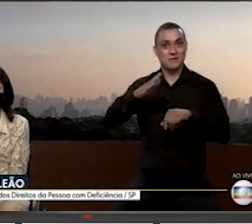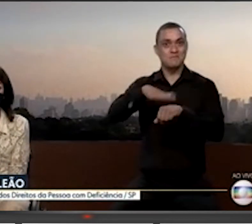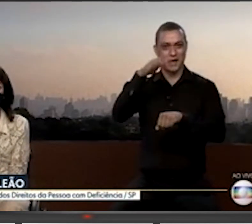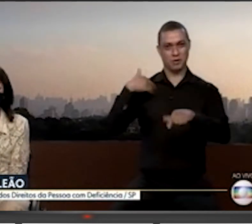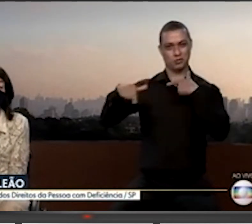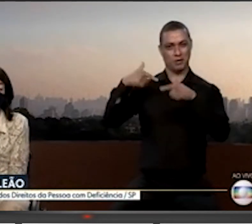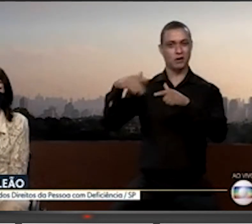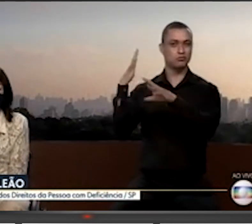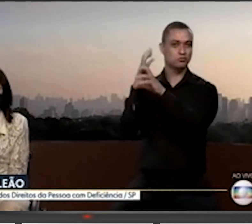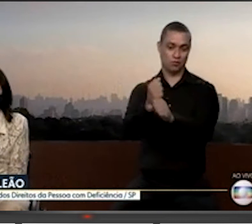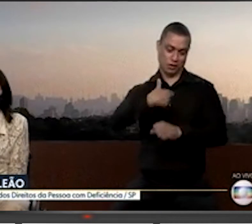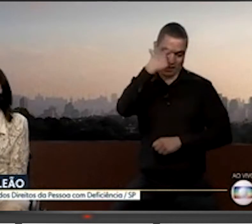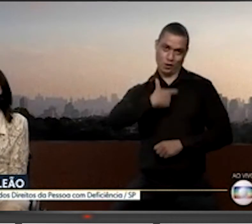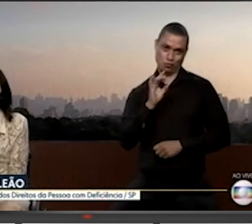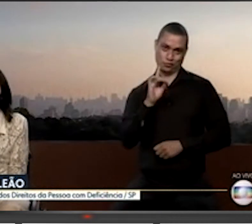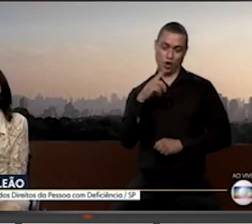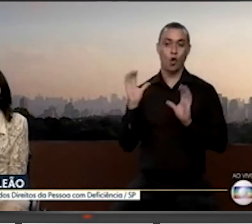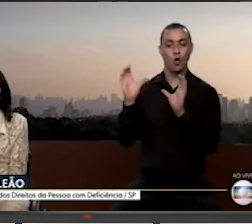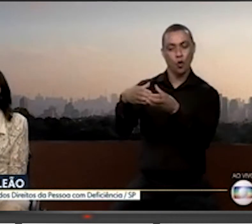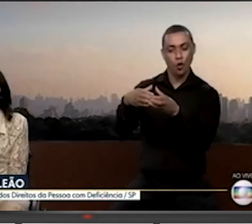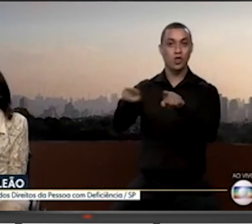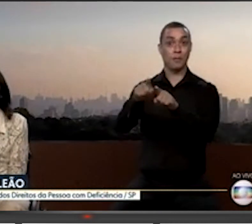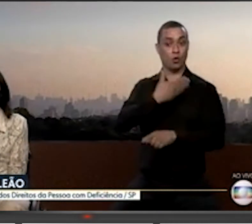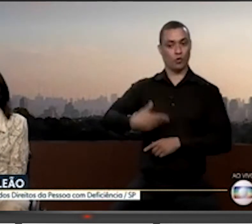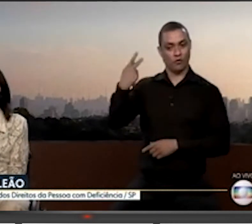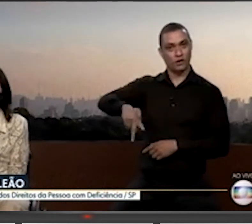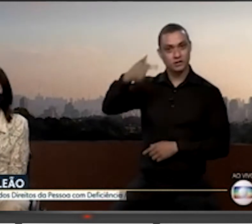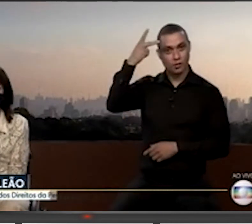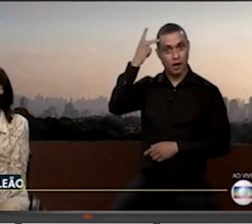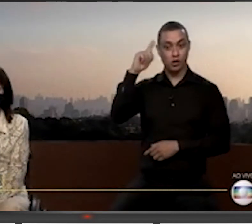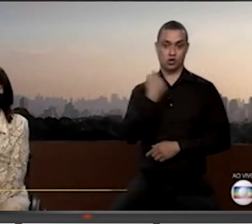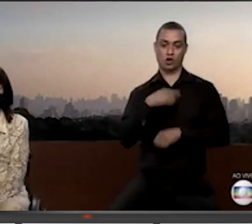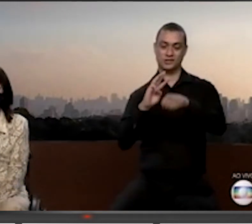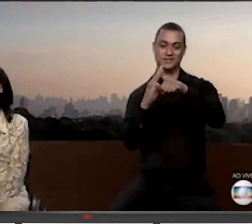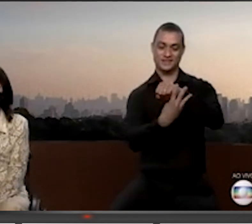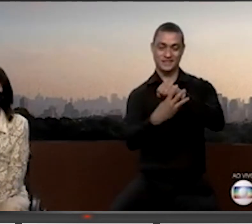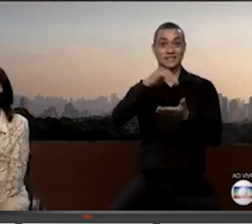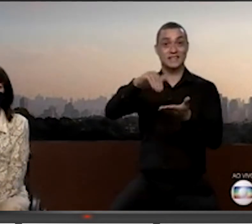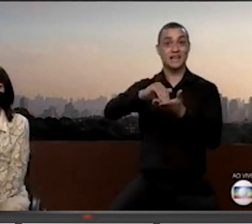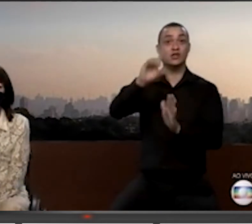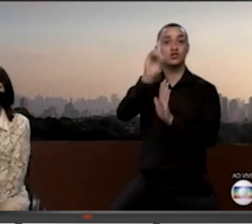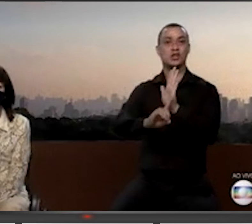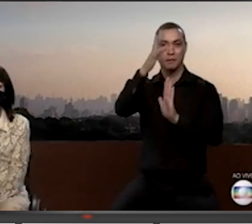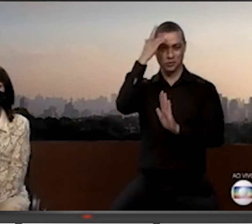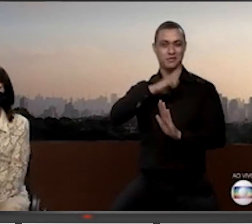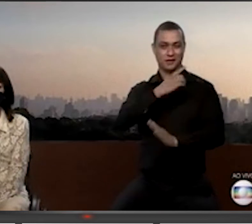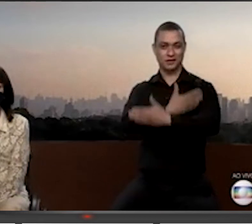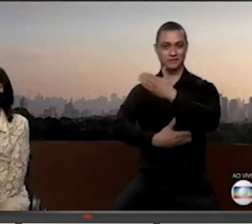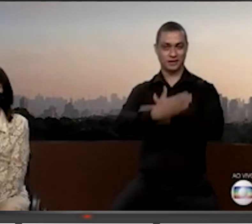trabalho. Eu não, minha equipe, meu grupo, o Governo do Estado de São Paulo e a nossa Secretaria dos Direitos da Pessoa com Deficiência. Nós abrimos as inscrições